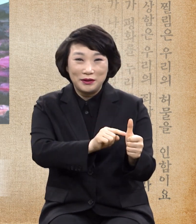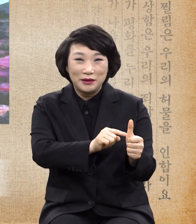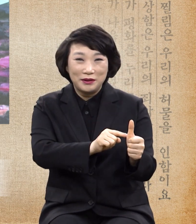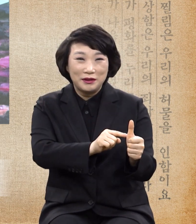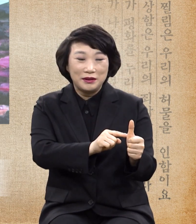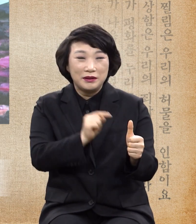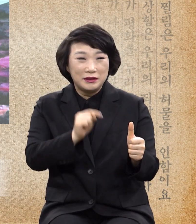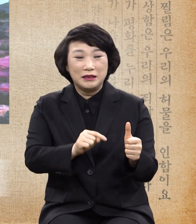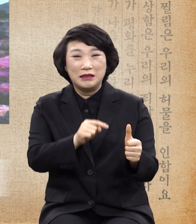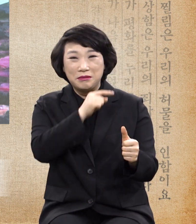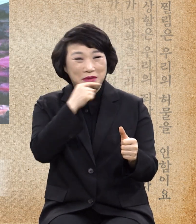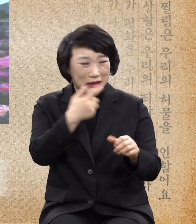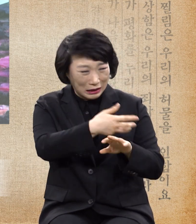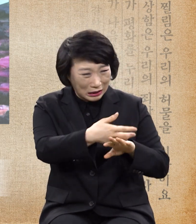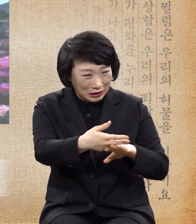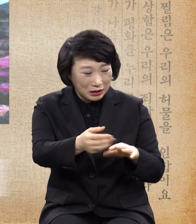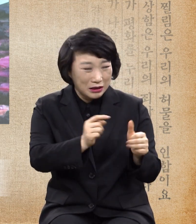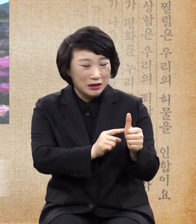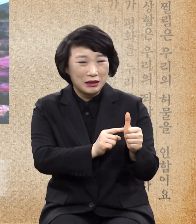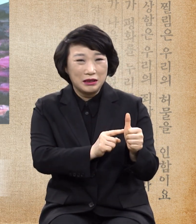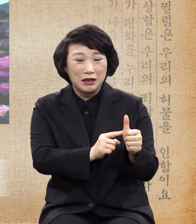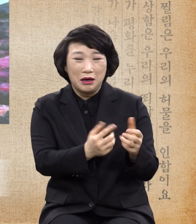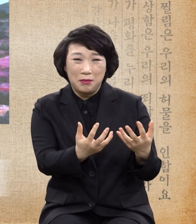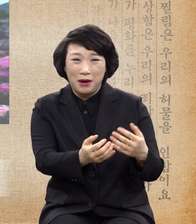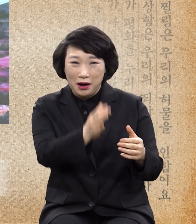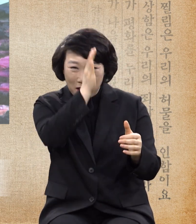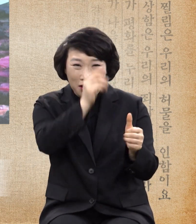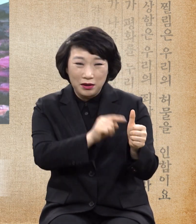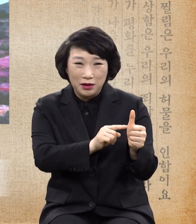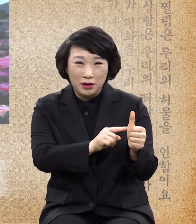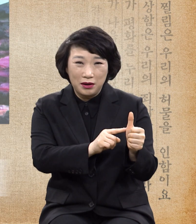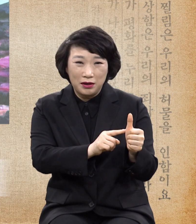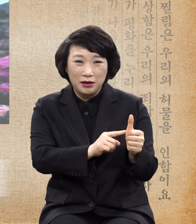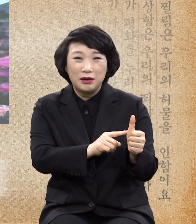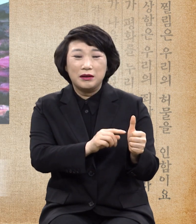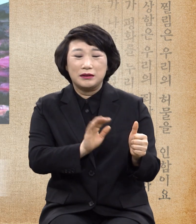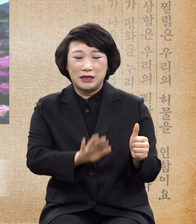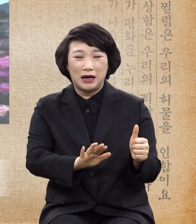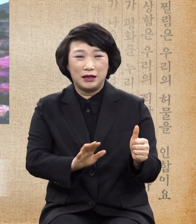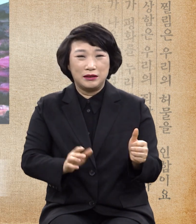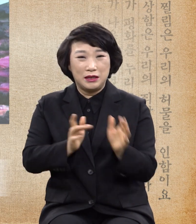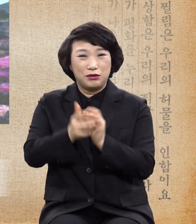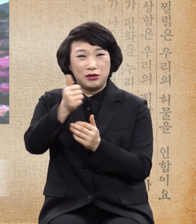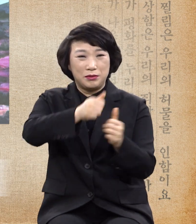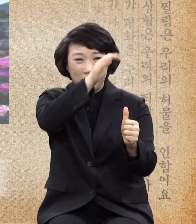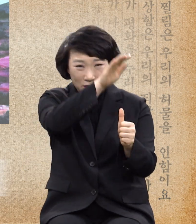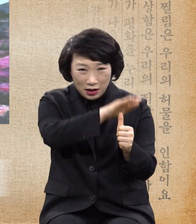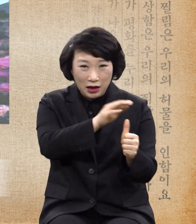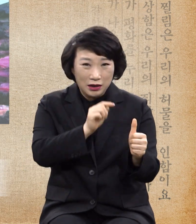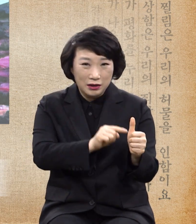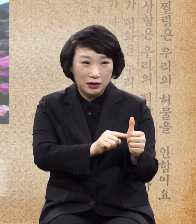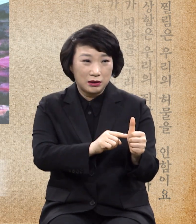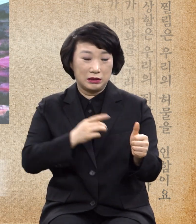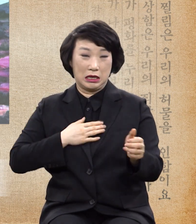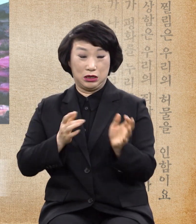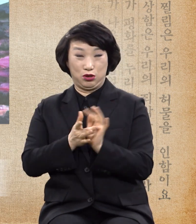피구름이 가득한 나 환자의 손에 손을 내쉬면서 내가 원하오니